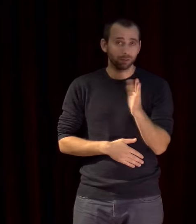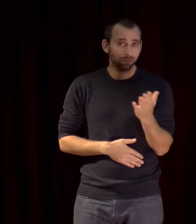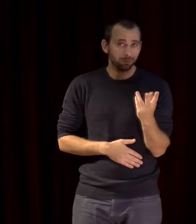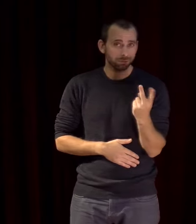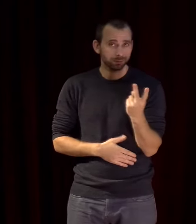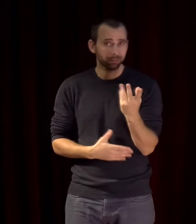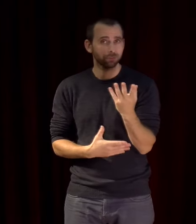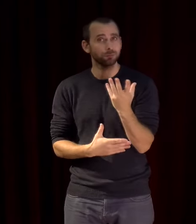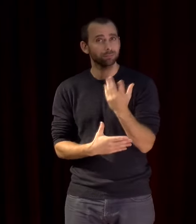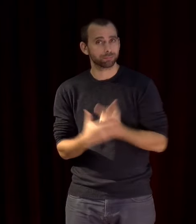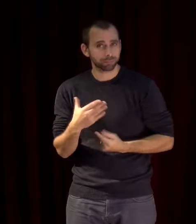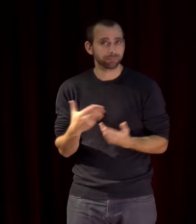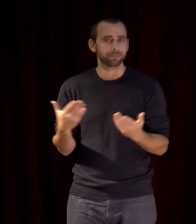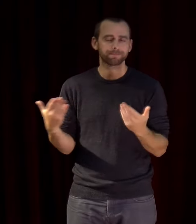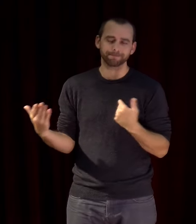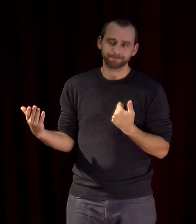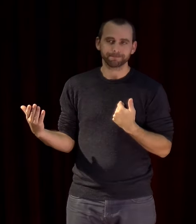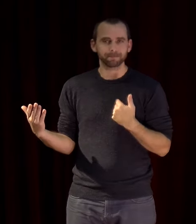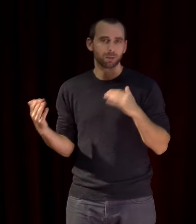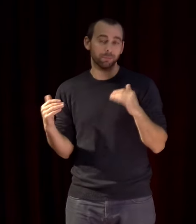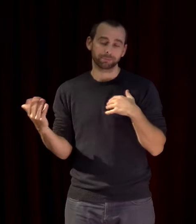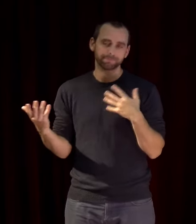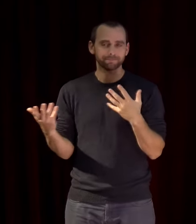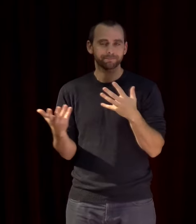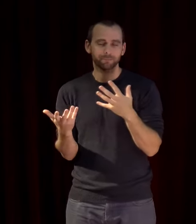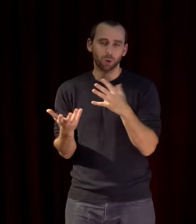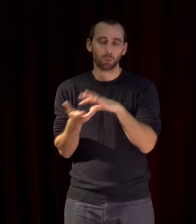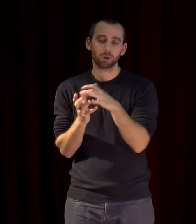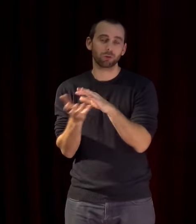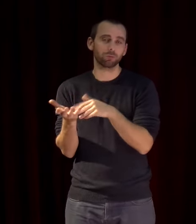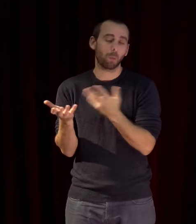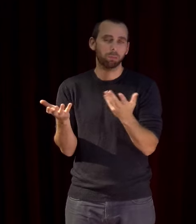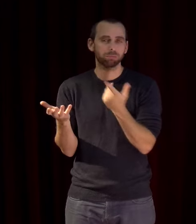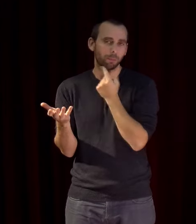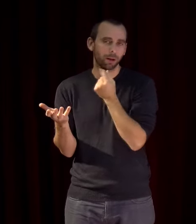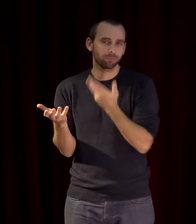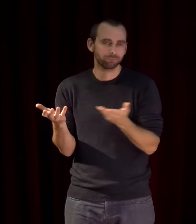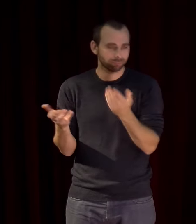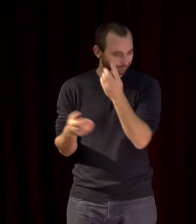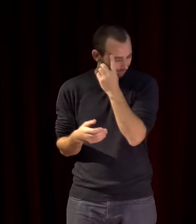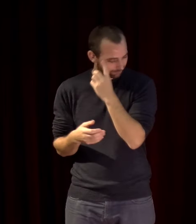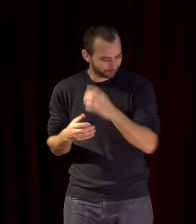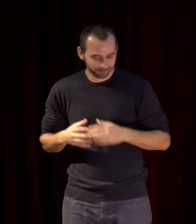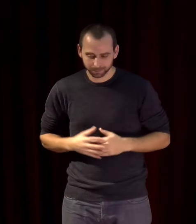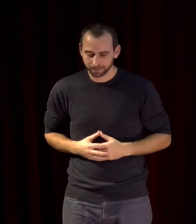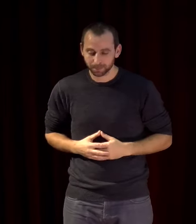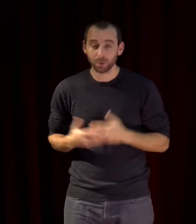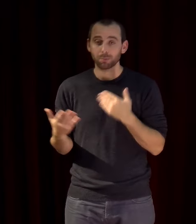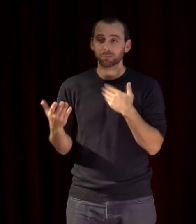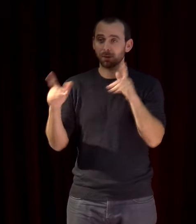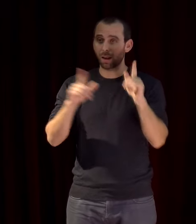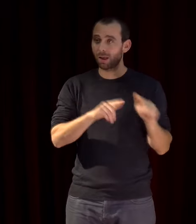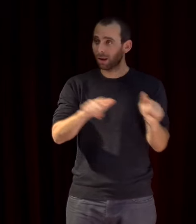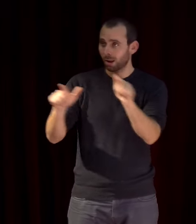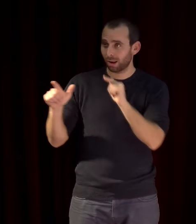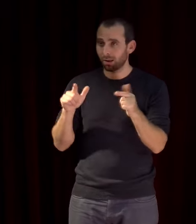y a une petite complexité sympathique et donc je suis vraiment enchantée de vous avoir tous ici